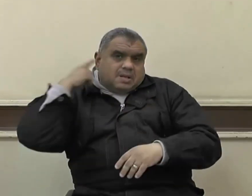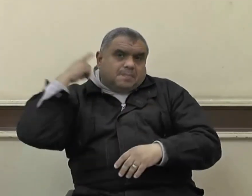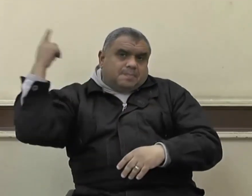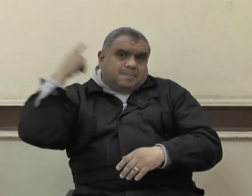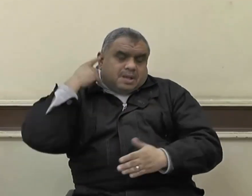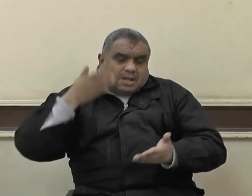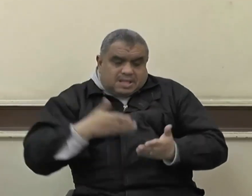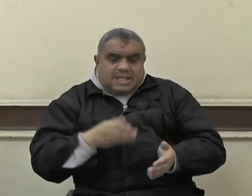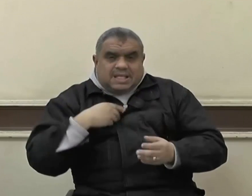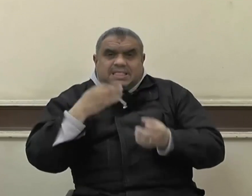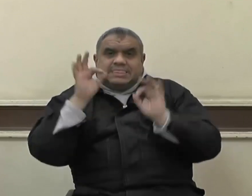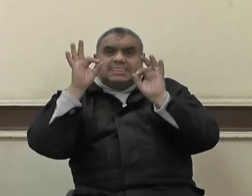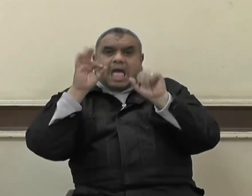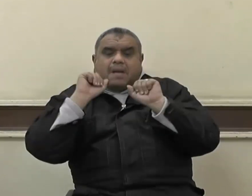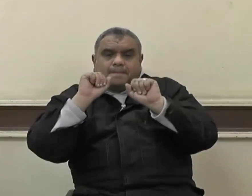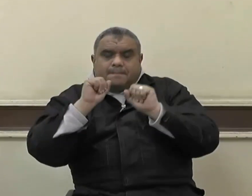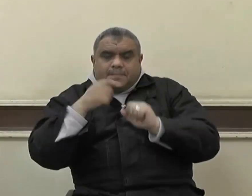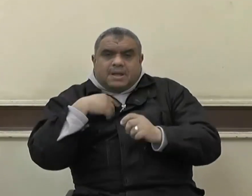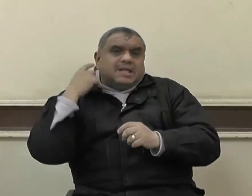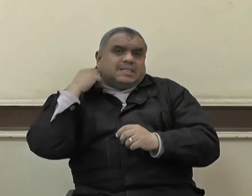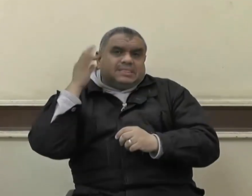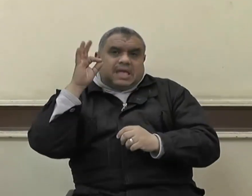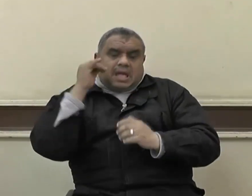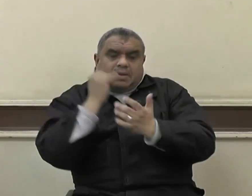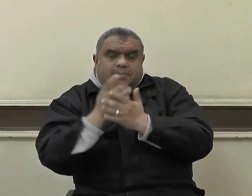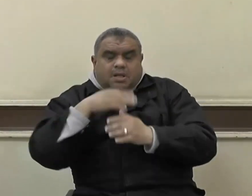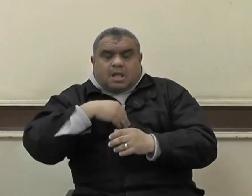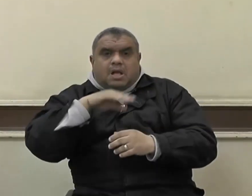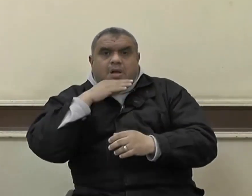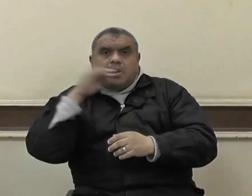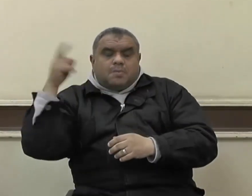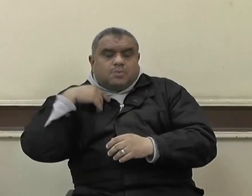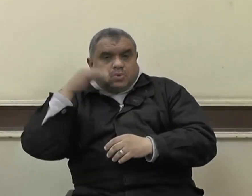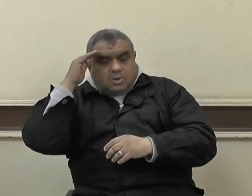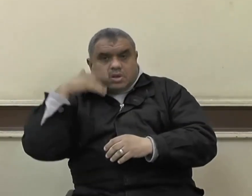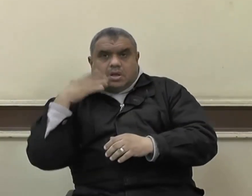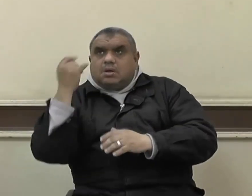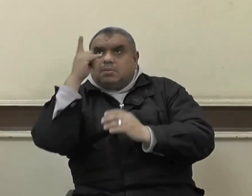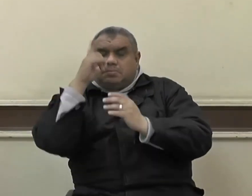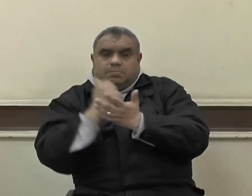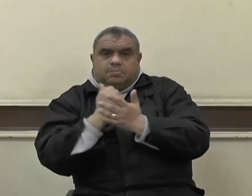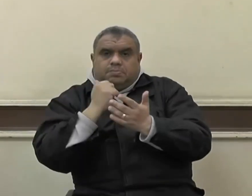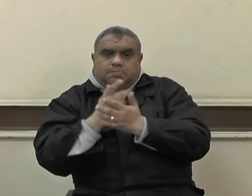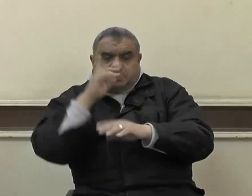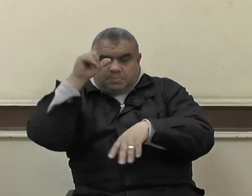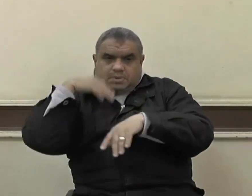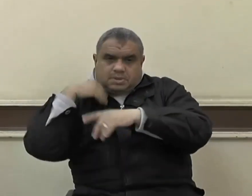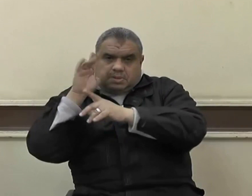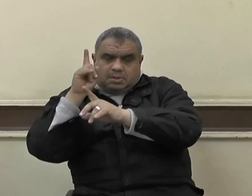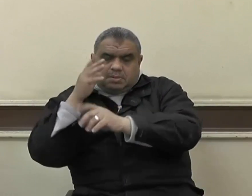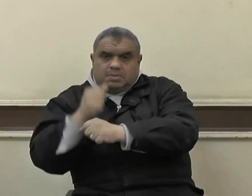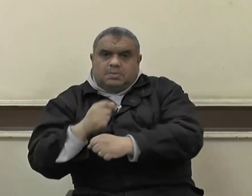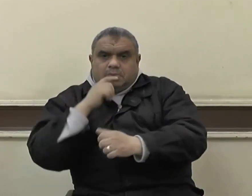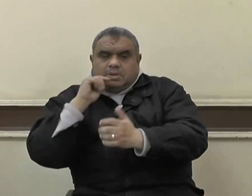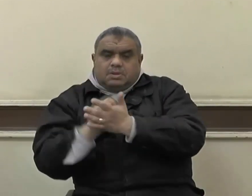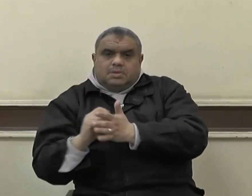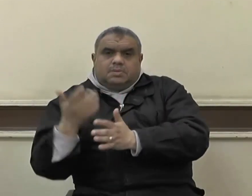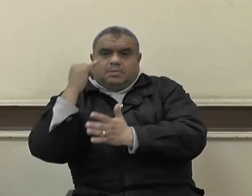وإنساني سائلين المولى عز وجل أن يتغمد شهداءنا بواسع رحمته وأن يحفظ مصرنا